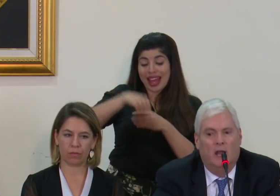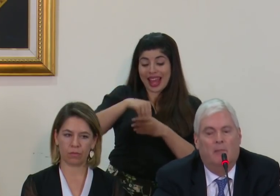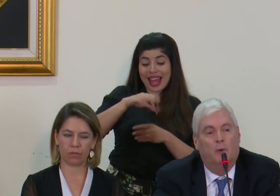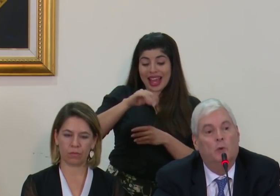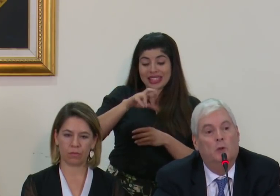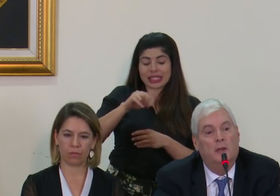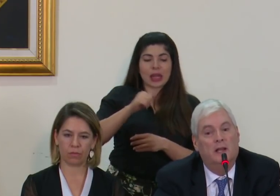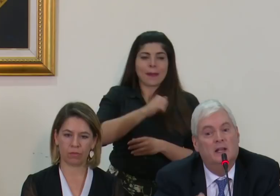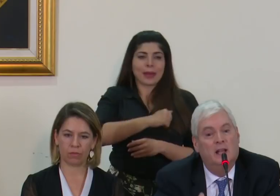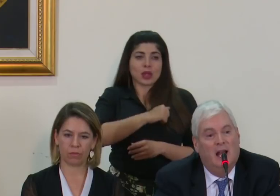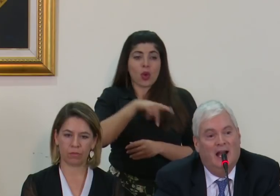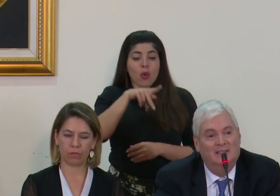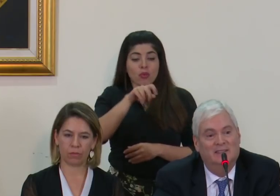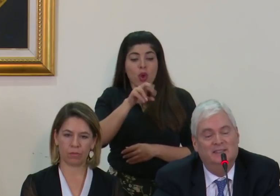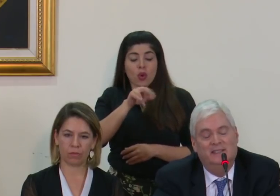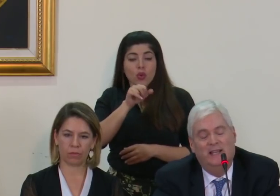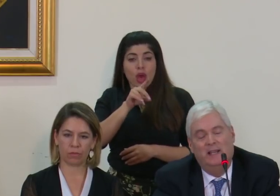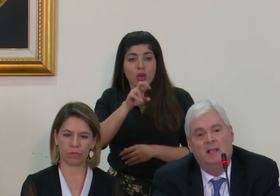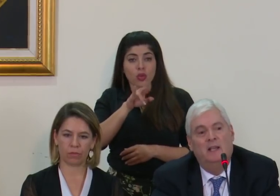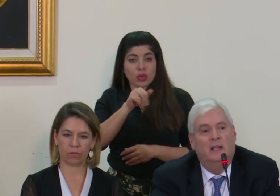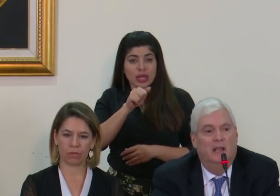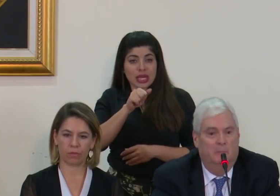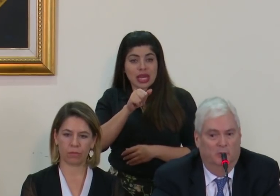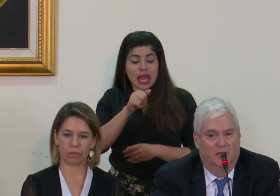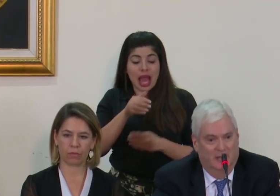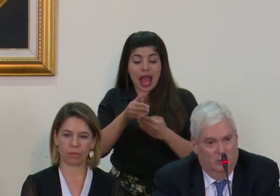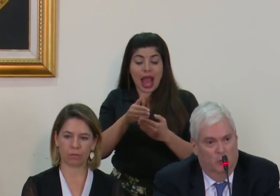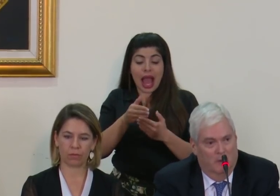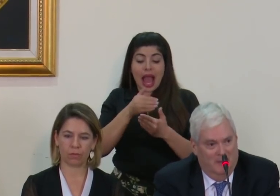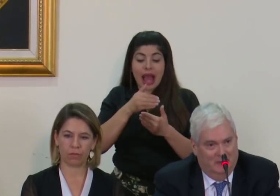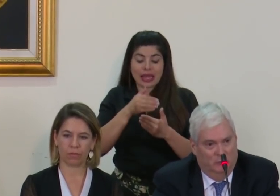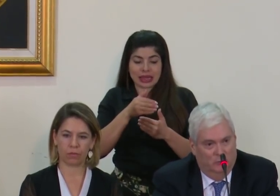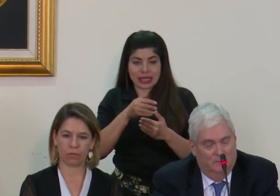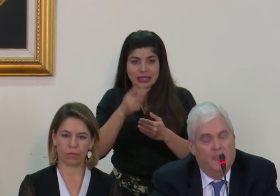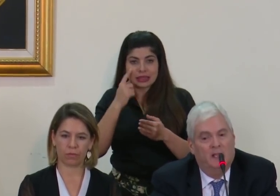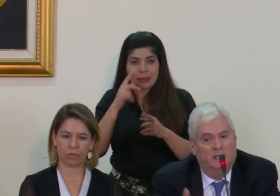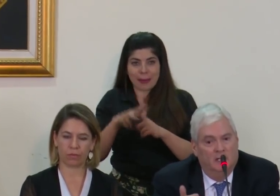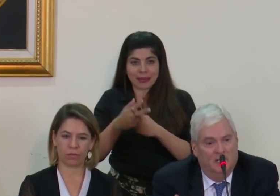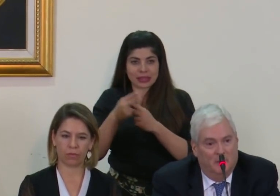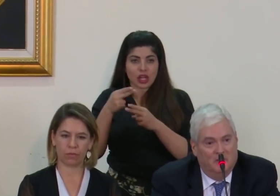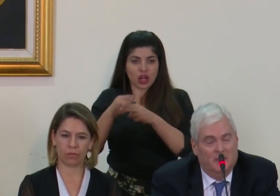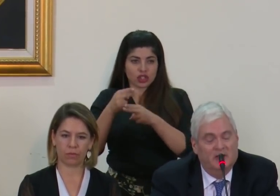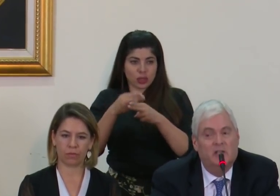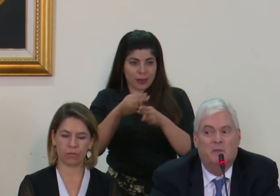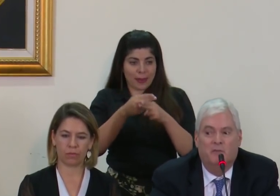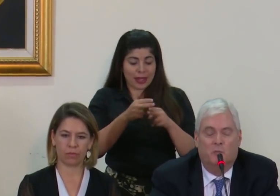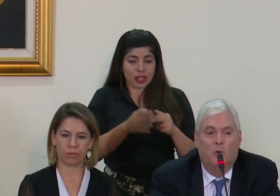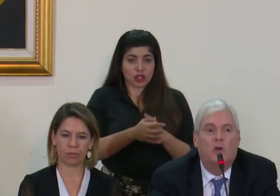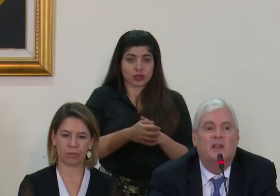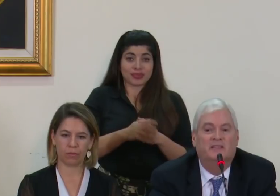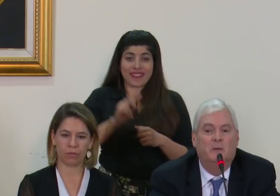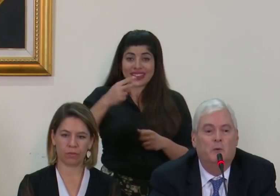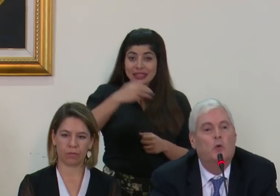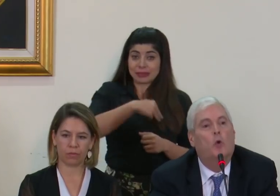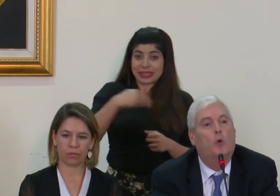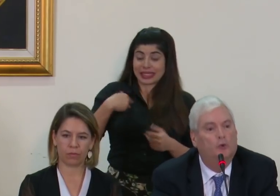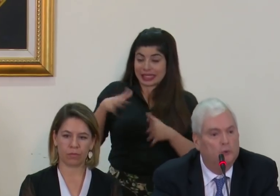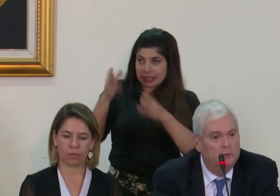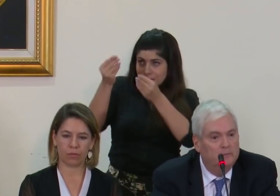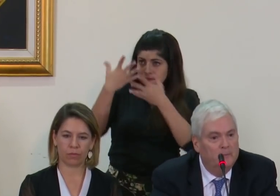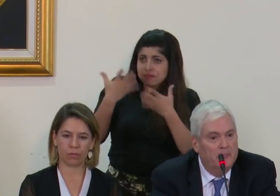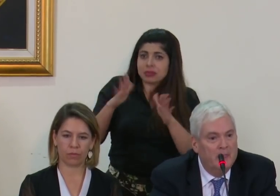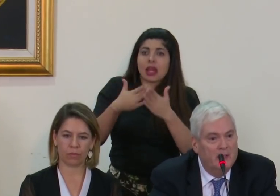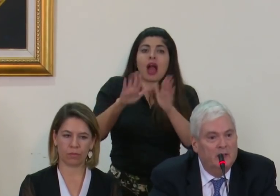perdón la procuraduría antes de proceder a los nombramientos la viceministra me informó que ya se abrió un